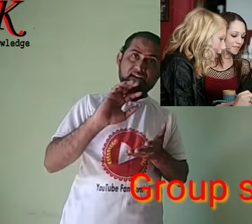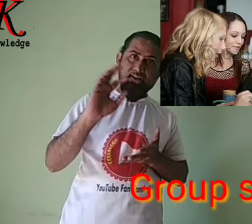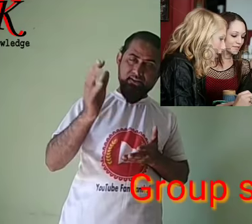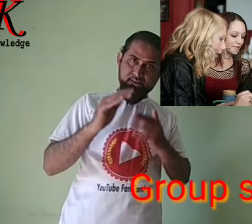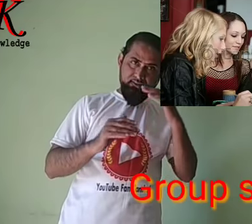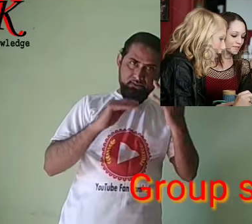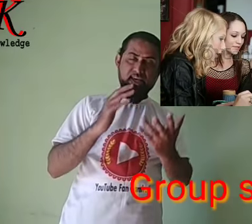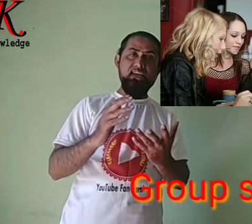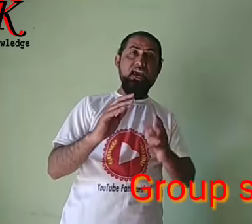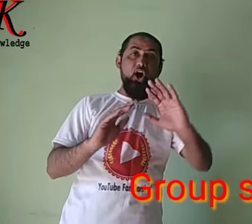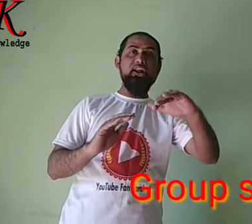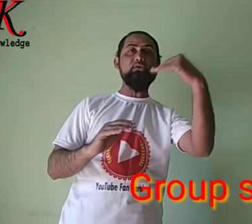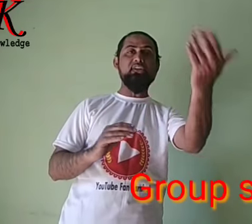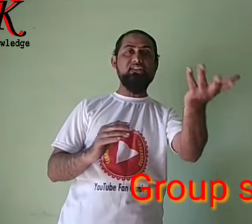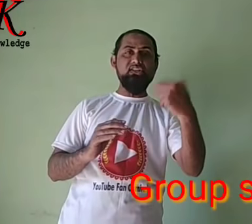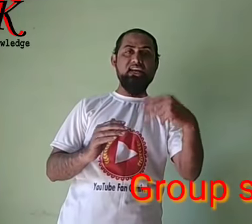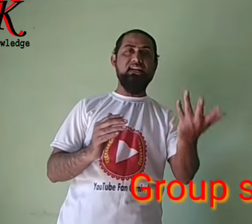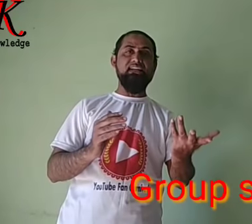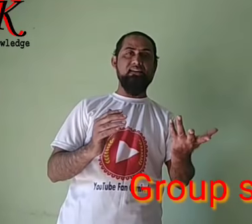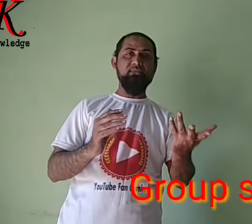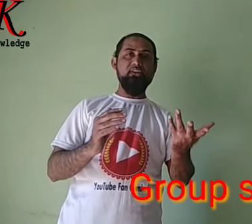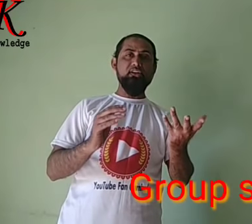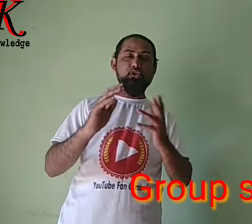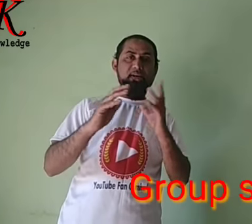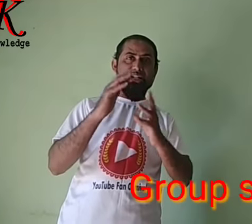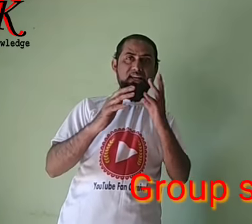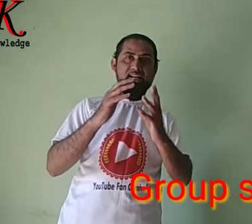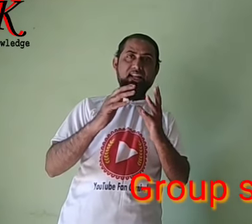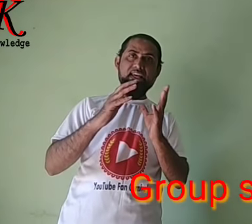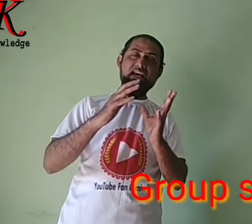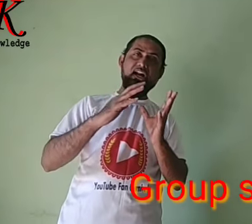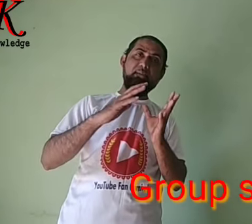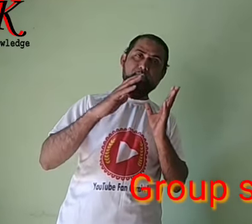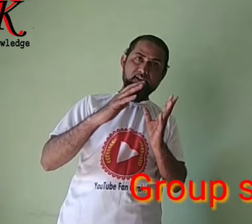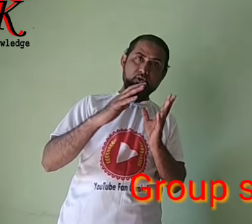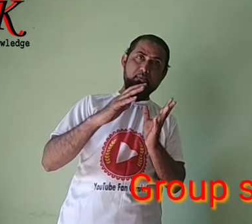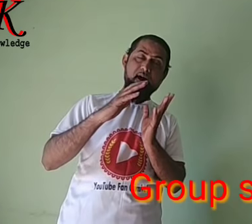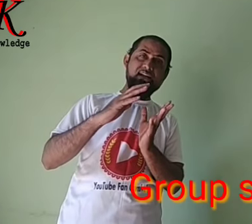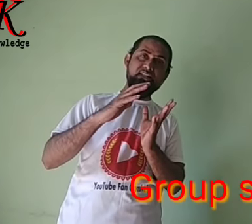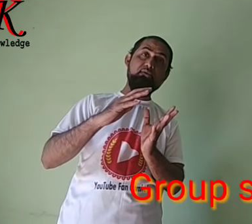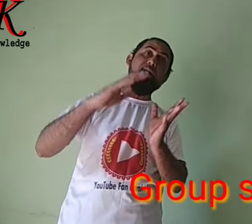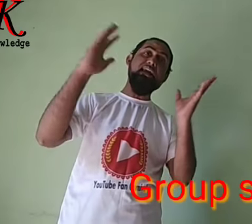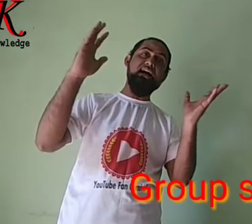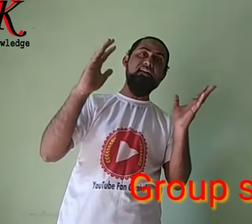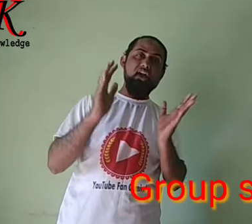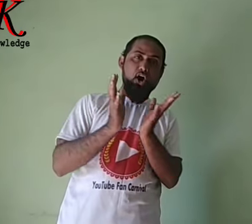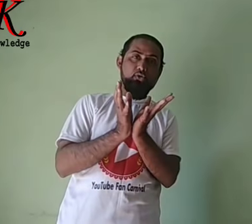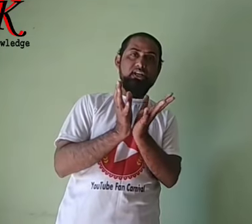देखिए और एक दूसरे से check कर आईए तो उसमें गलतियां निकलेंगी और आपका जो marks है वो बढ़ेगा और उससे